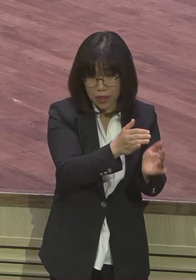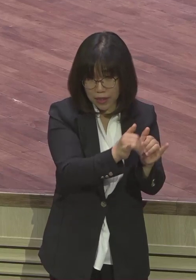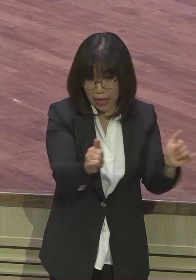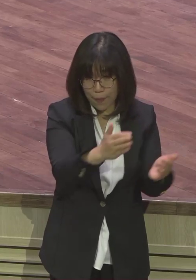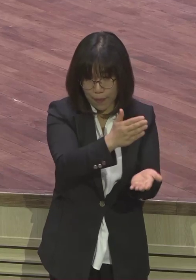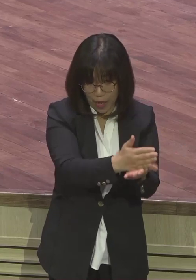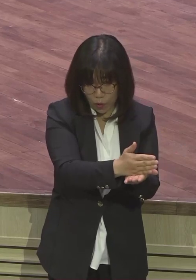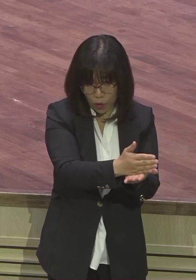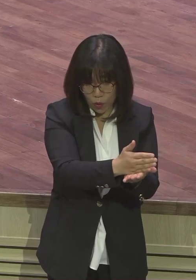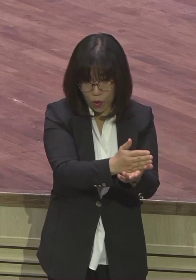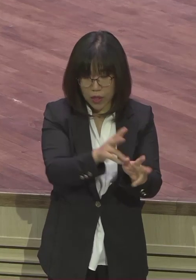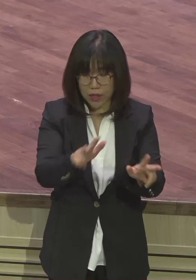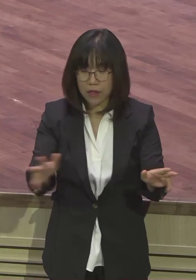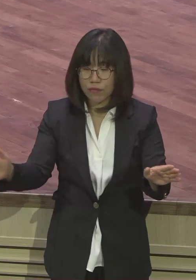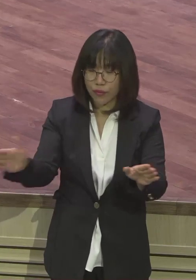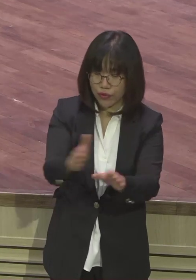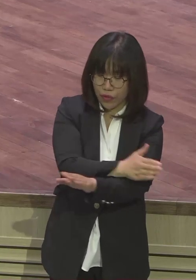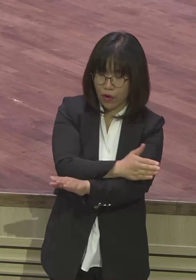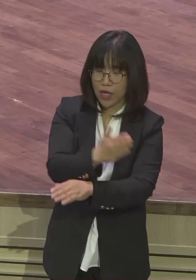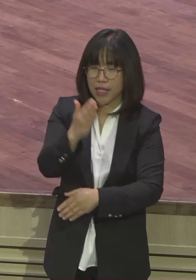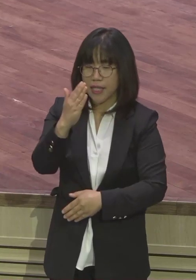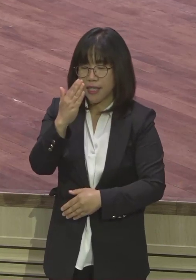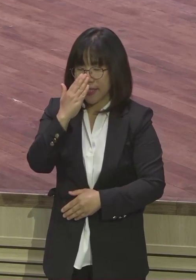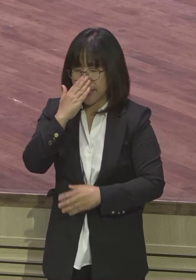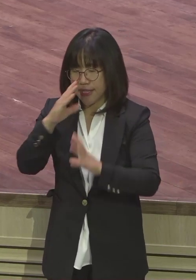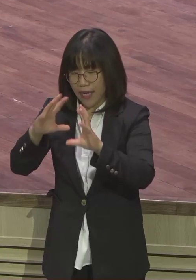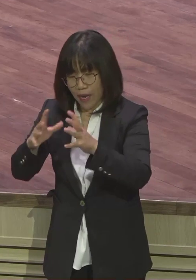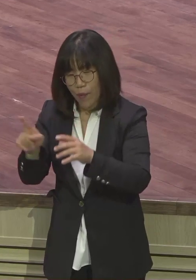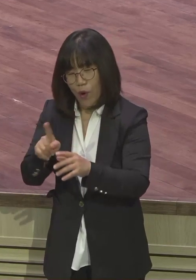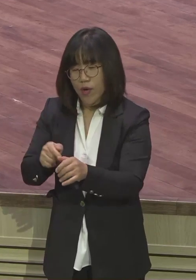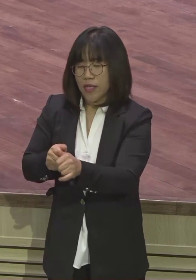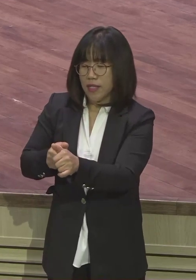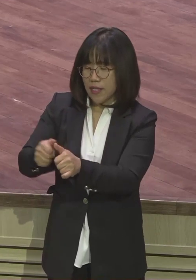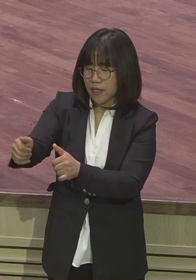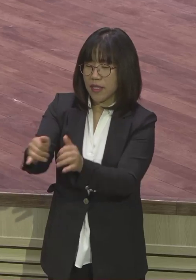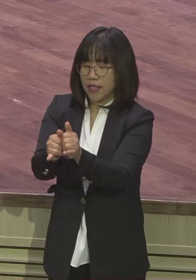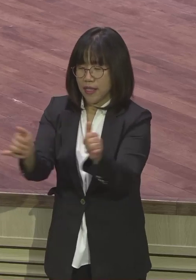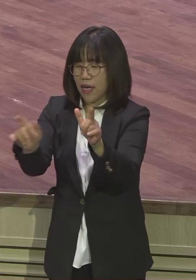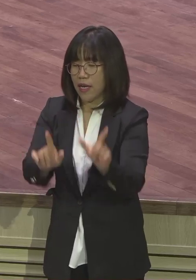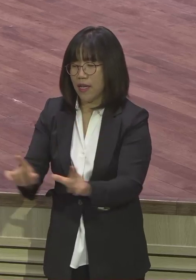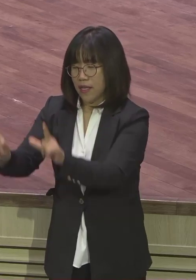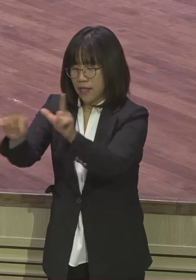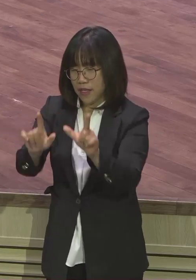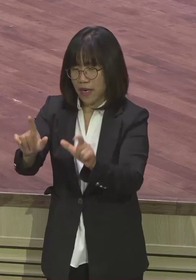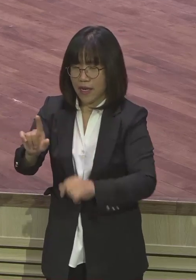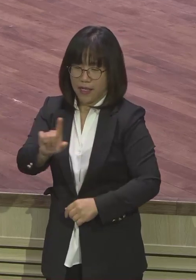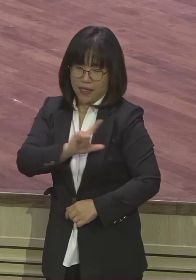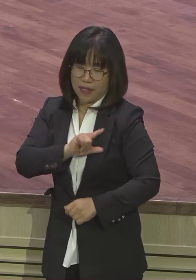사지 말고 이제는 이스라엘, 승리자 인생의 삶을 살아라. 승리자 인생.